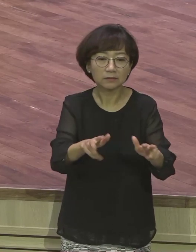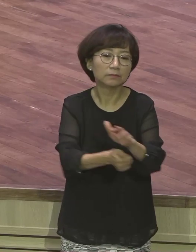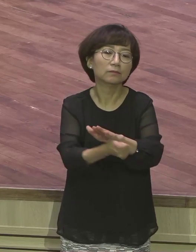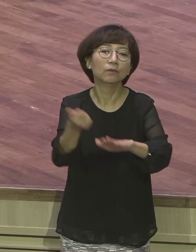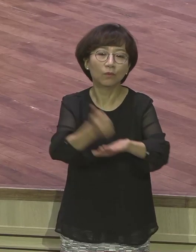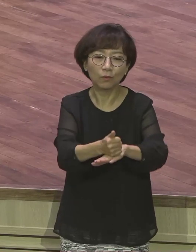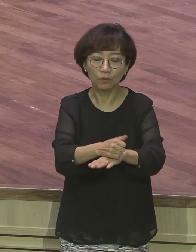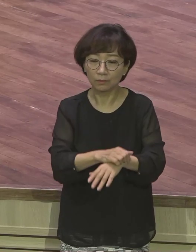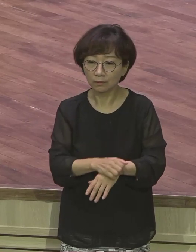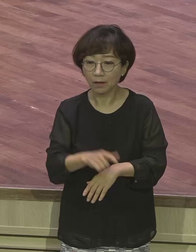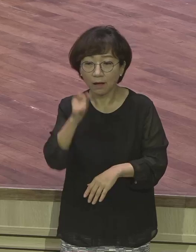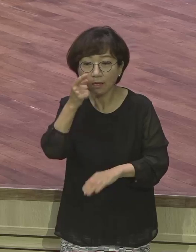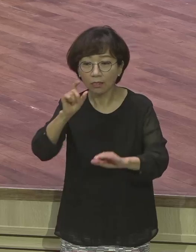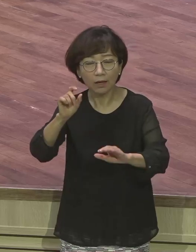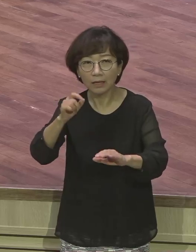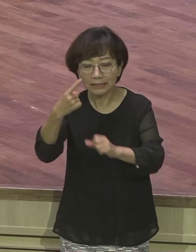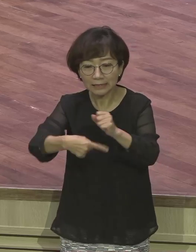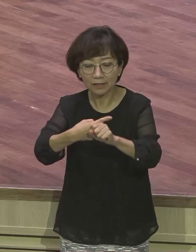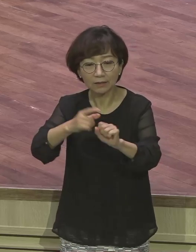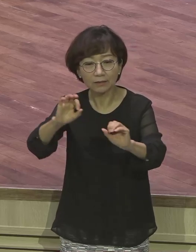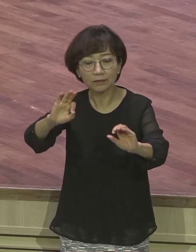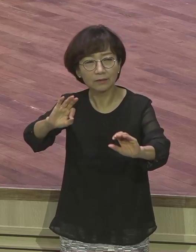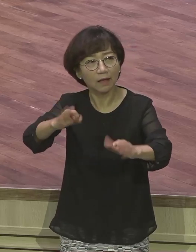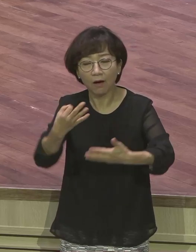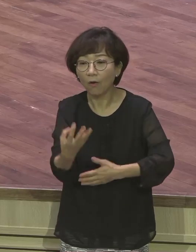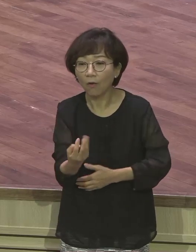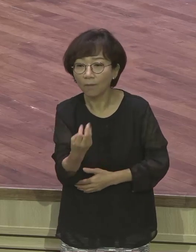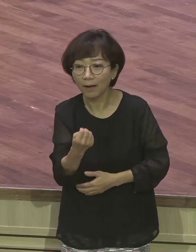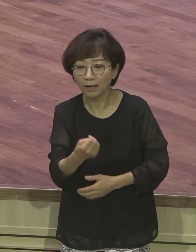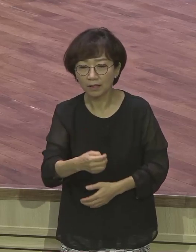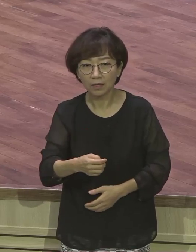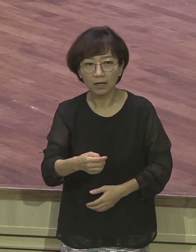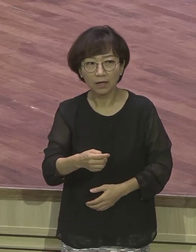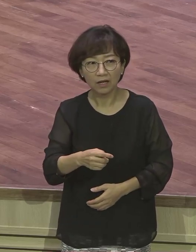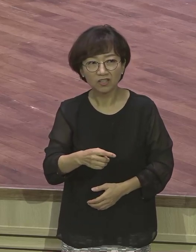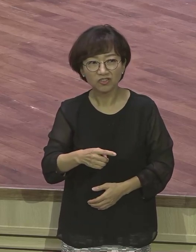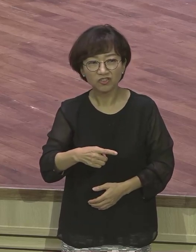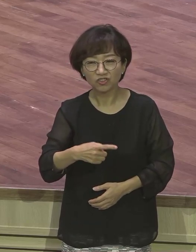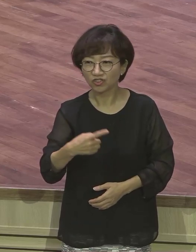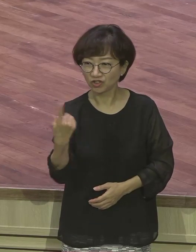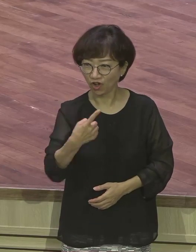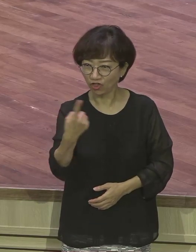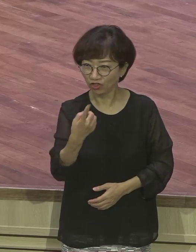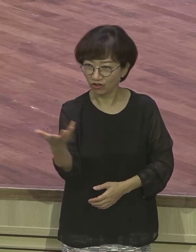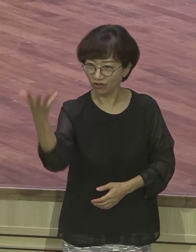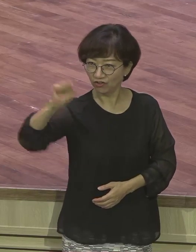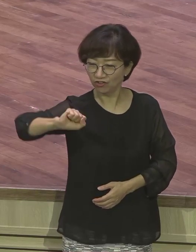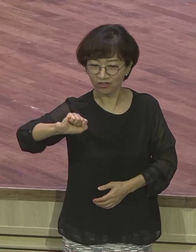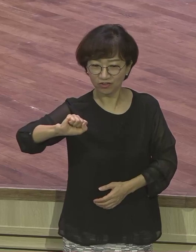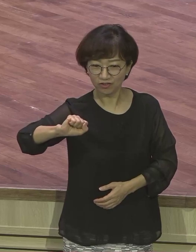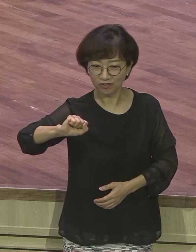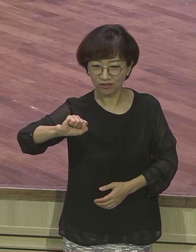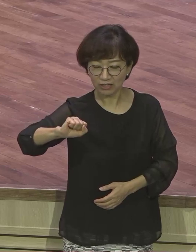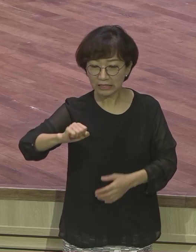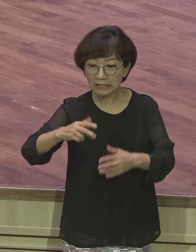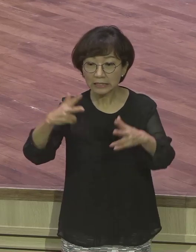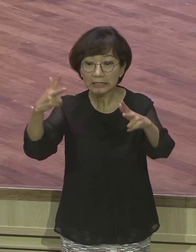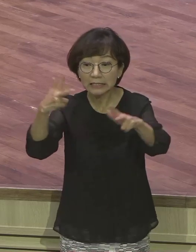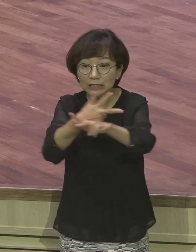얼마 받느냐? 연봉이 천몇백억이요. 하루 한 주에 주급 받는 게 3억이야. 3억. 한